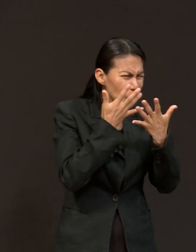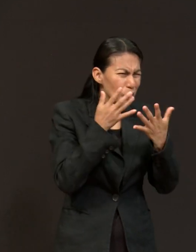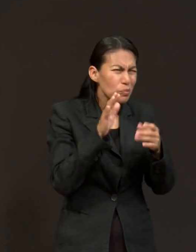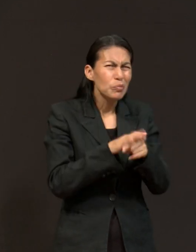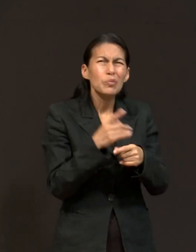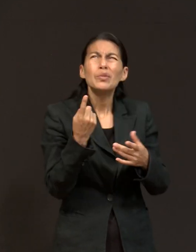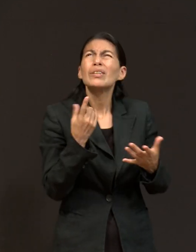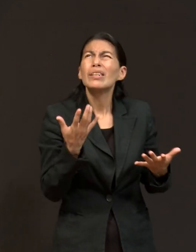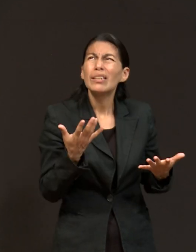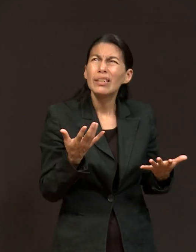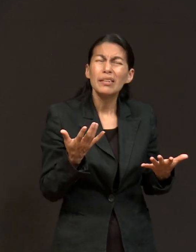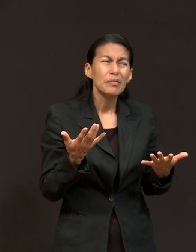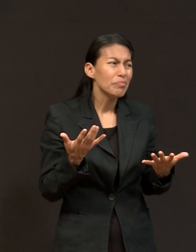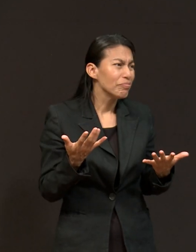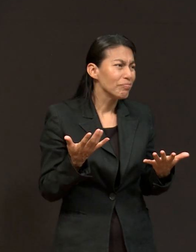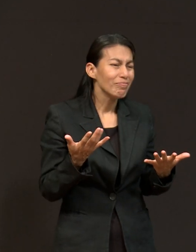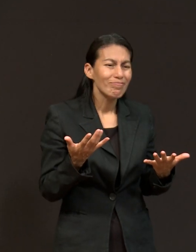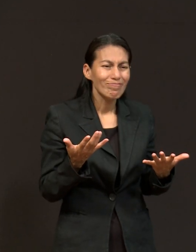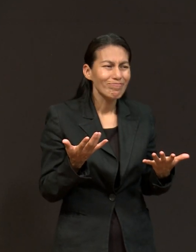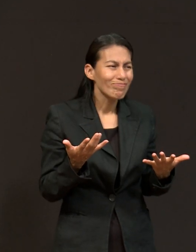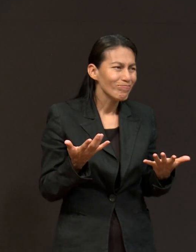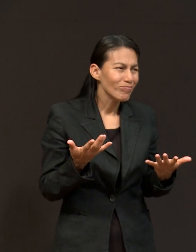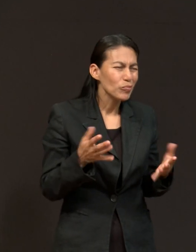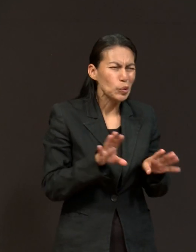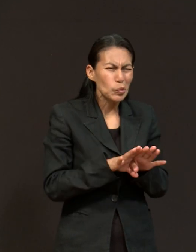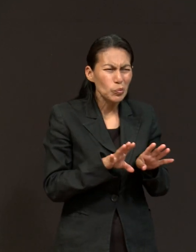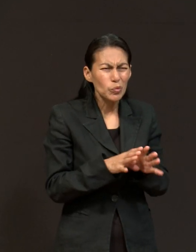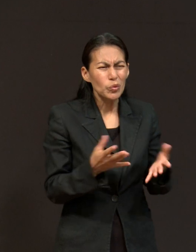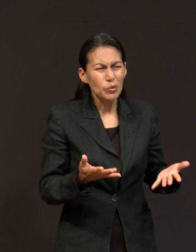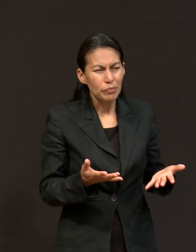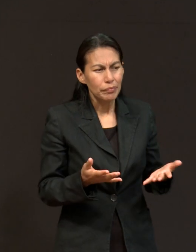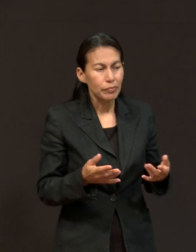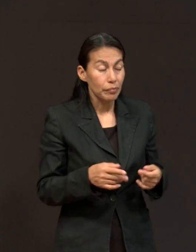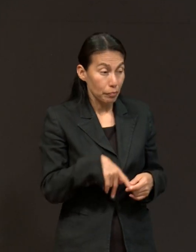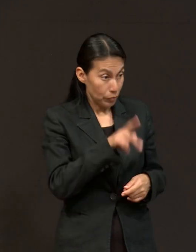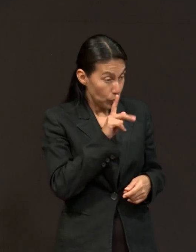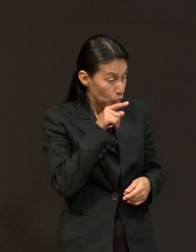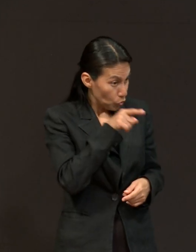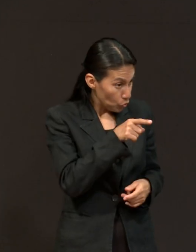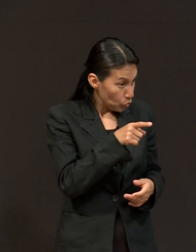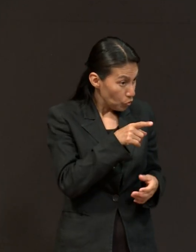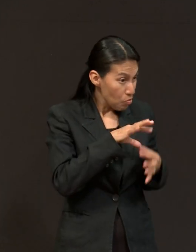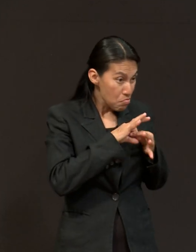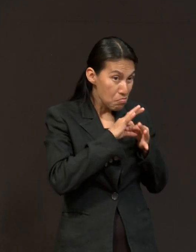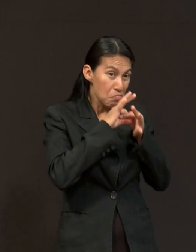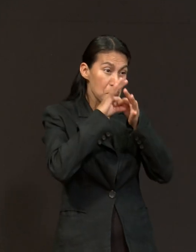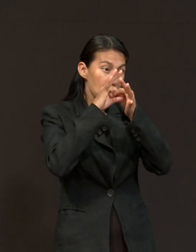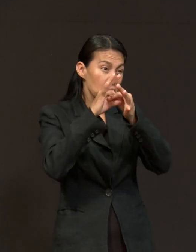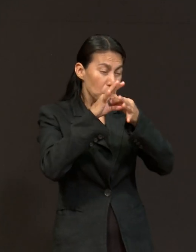¿no? ¿Por qué Dios? Entonces tú lograste establecer una relación con Dios